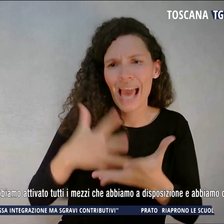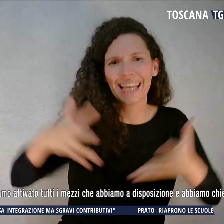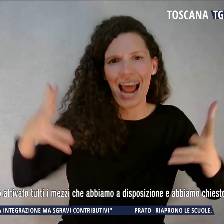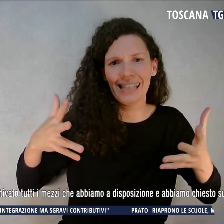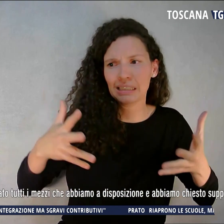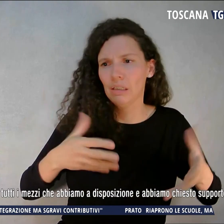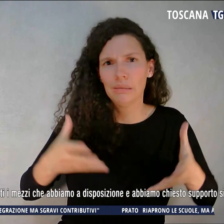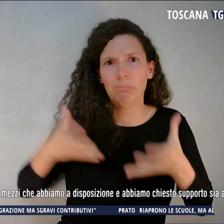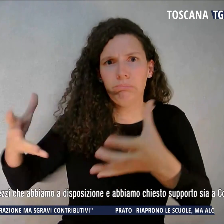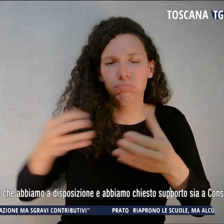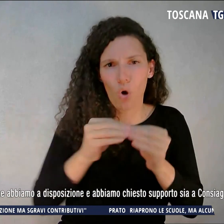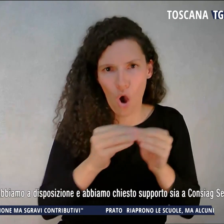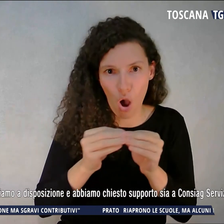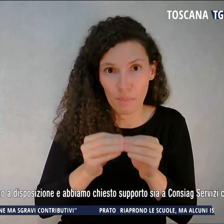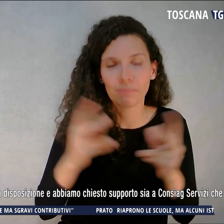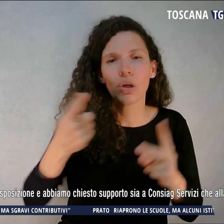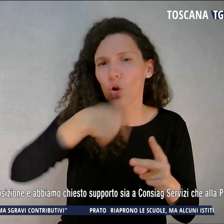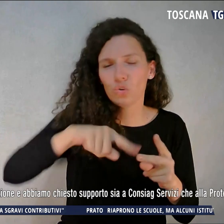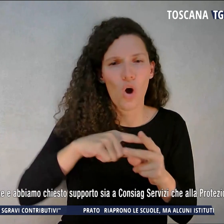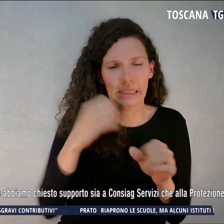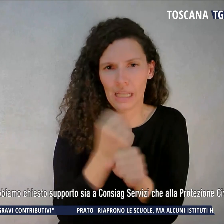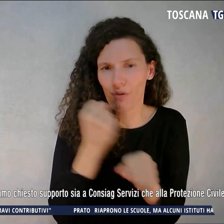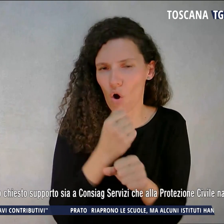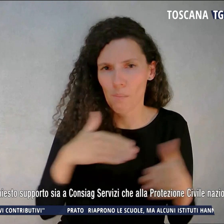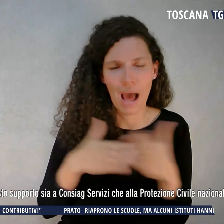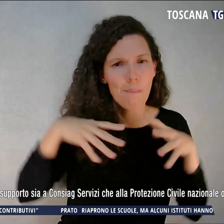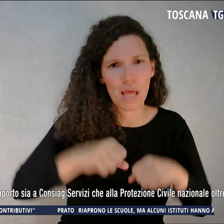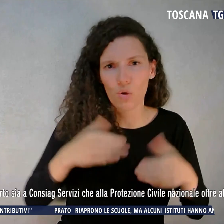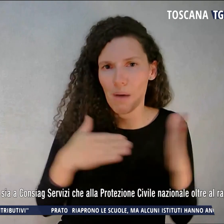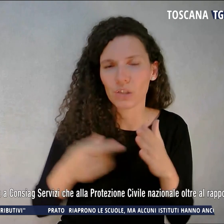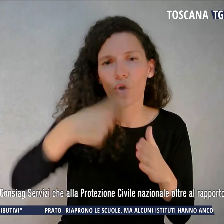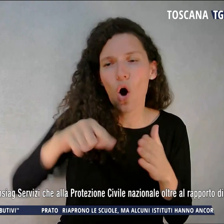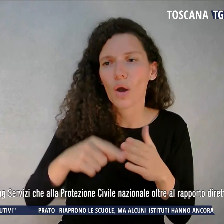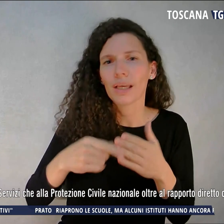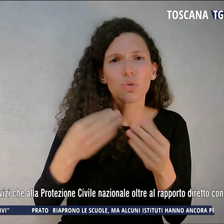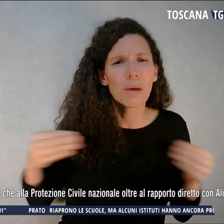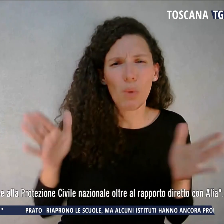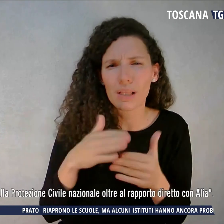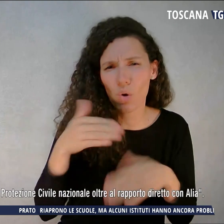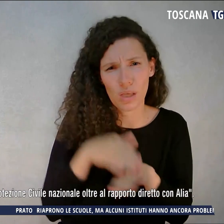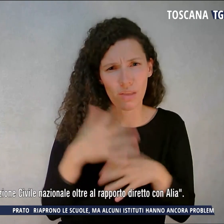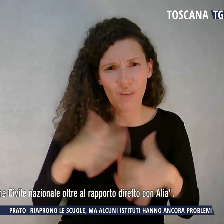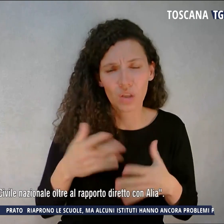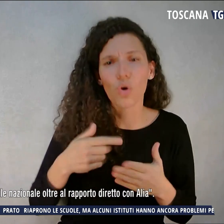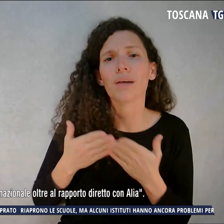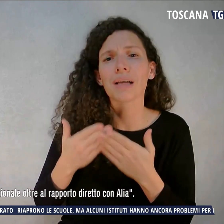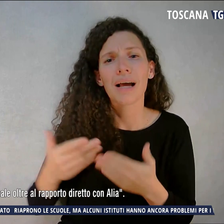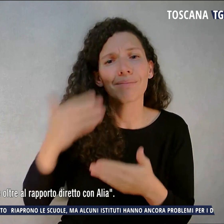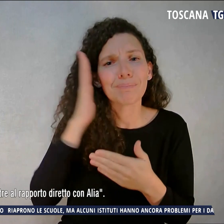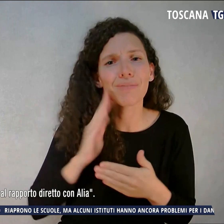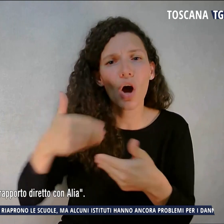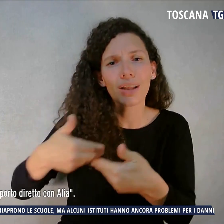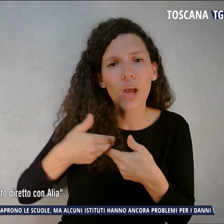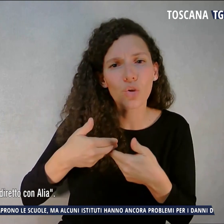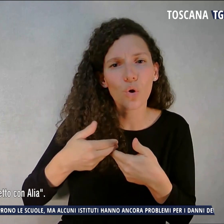attivato tutti i mezzi che abbiamo a disposizione e che abbiamo chiesto supporto sia a Consiag che alla protezione civile